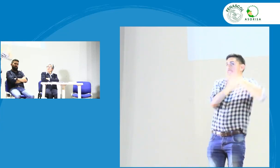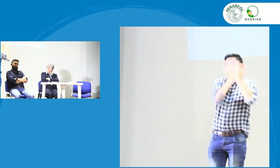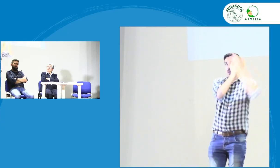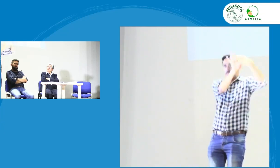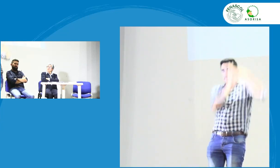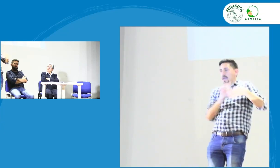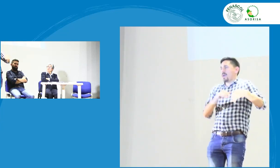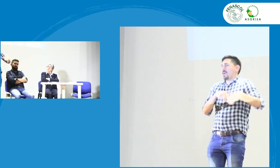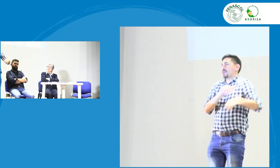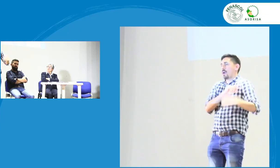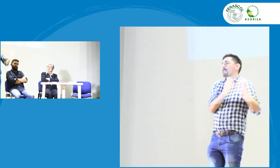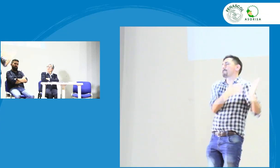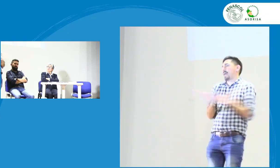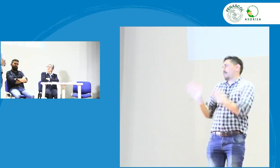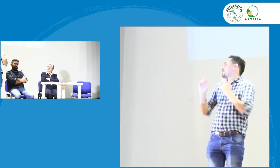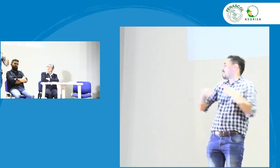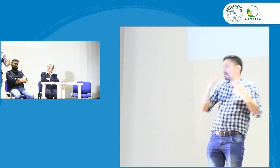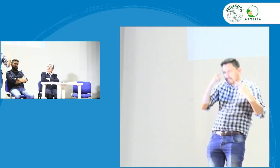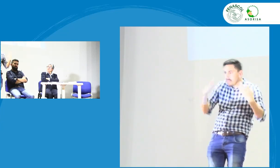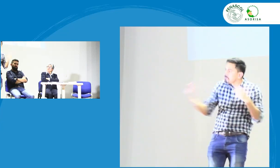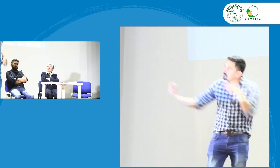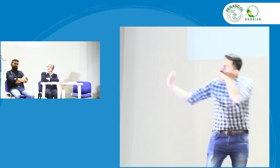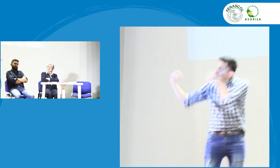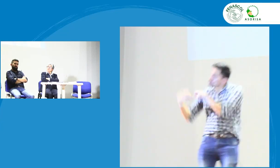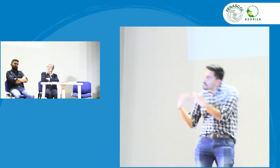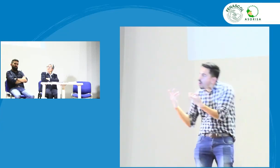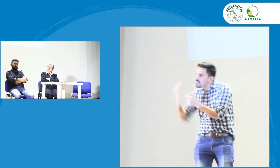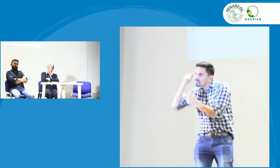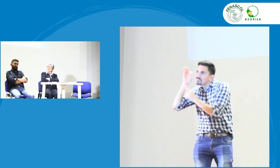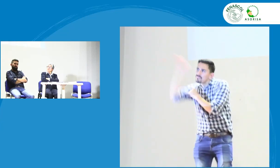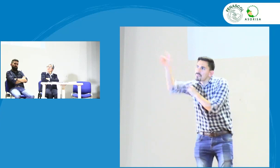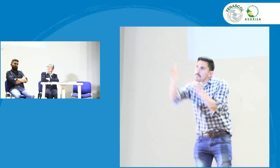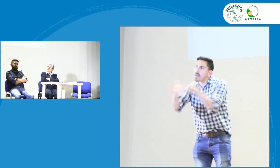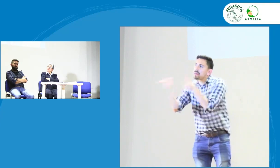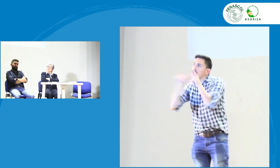también desde el Ministerio de Educación y el INSOR nos hemos